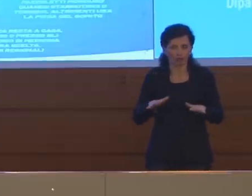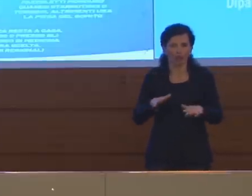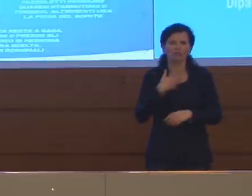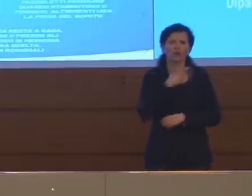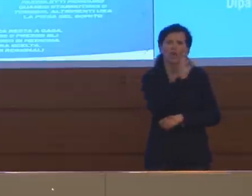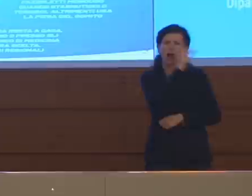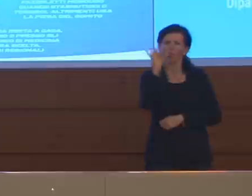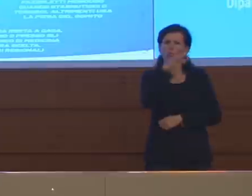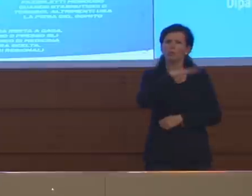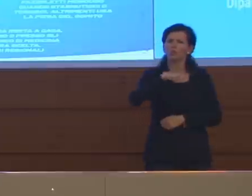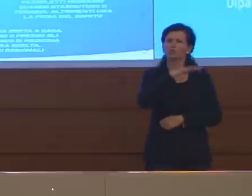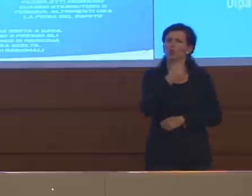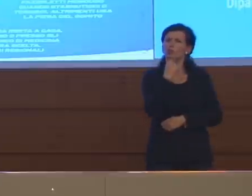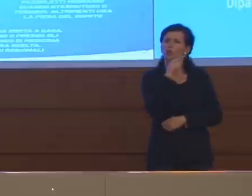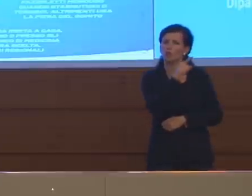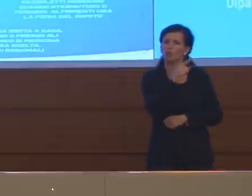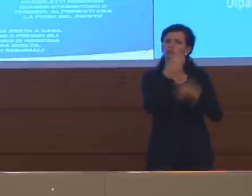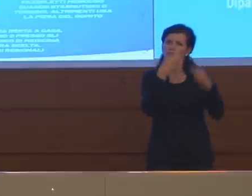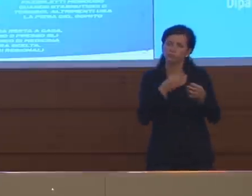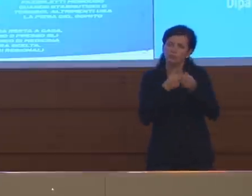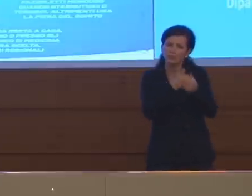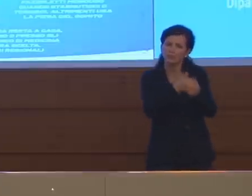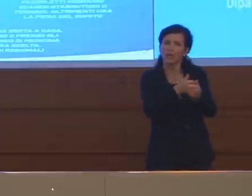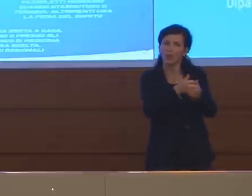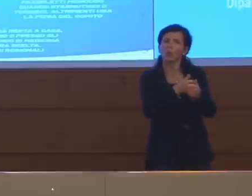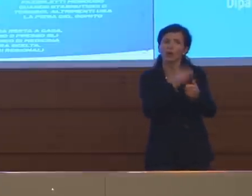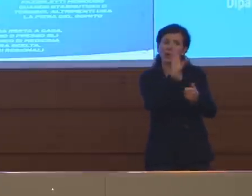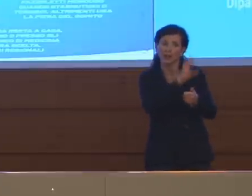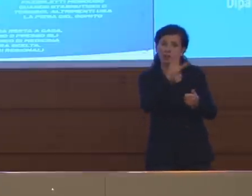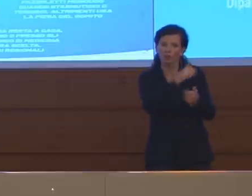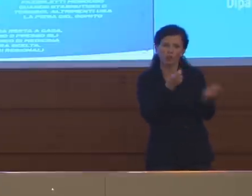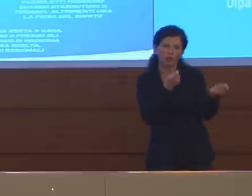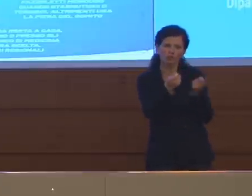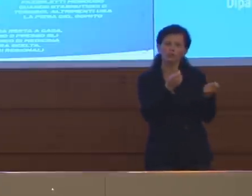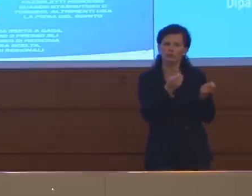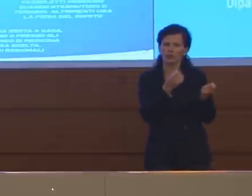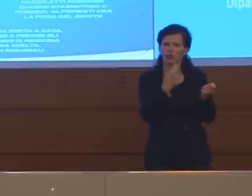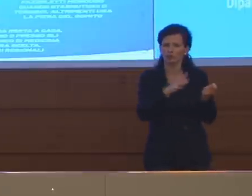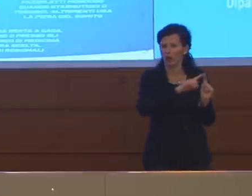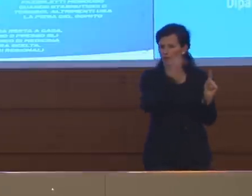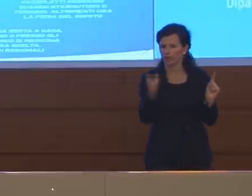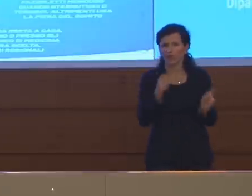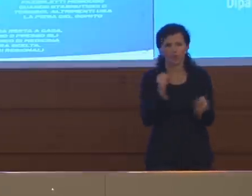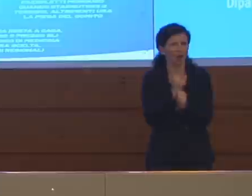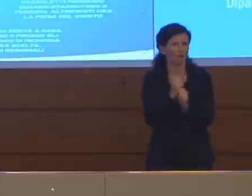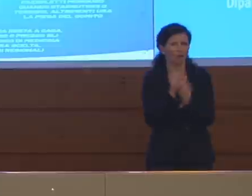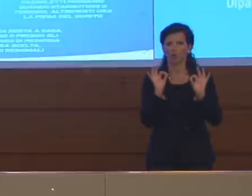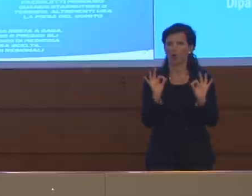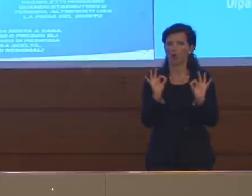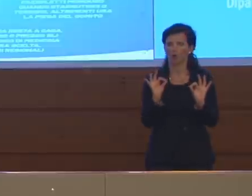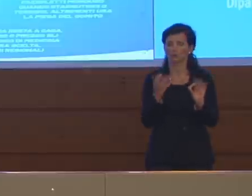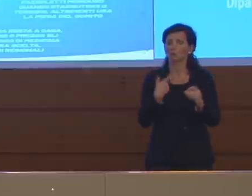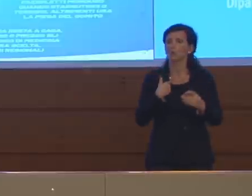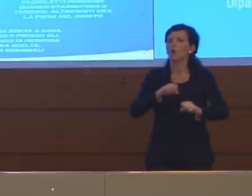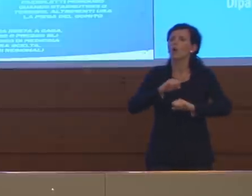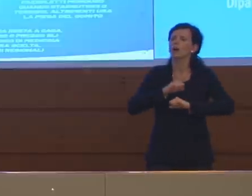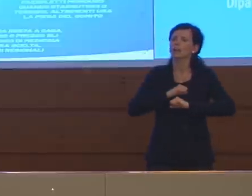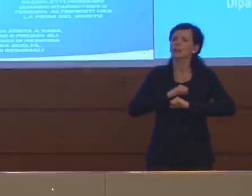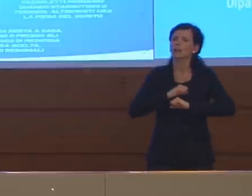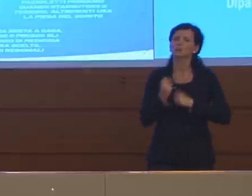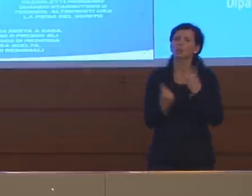dalle autorità regionali e che stanno facendo un ottimo lavoro in questo senso. Quindi da questo punto di vista io credo che lo scenario